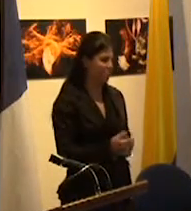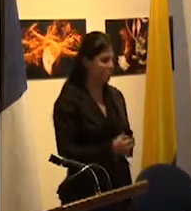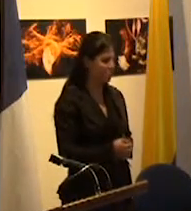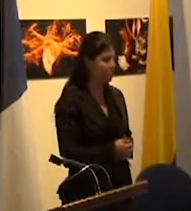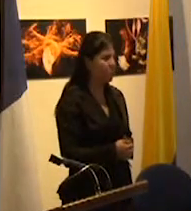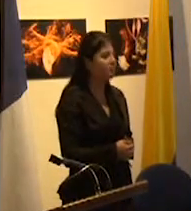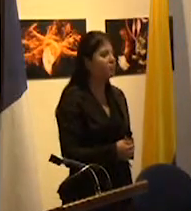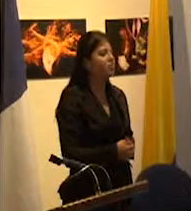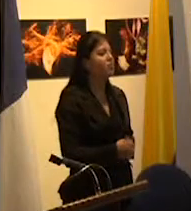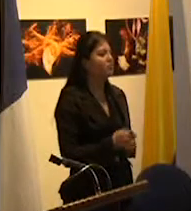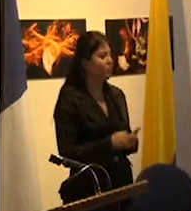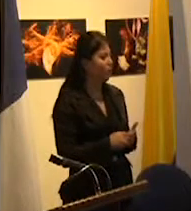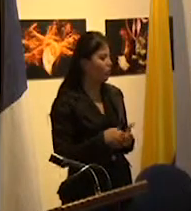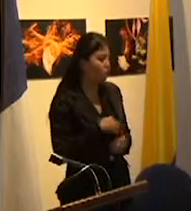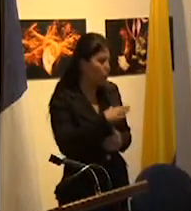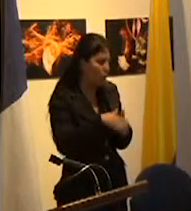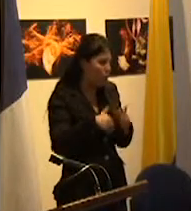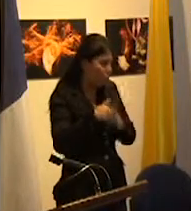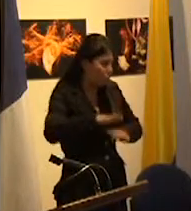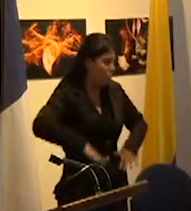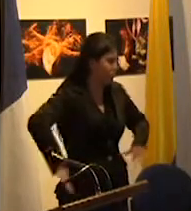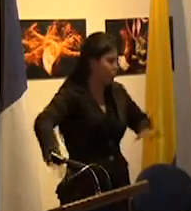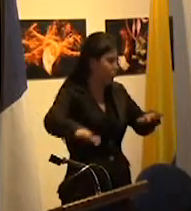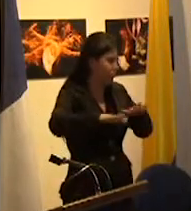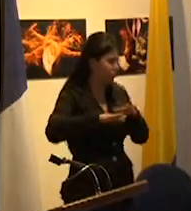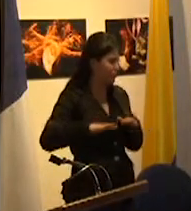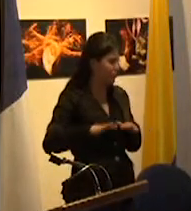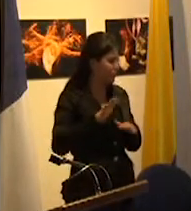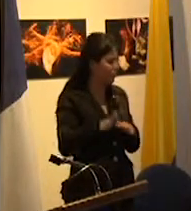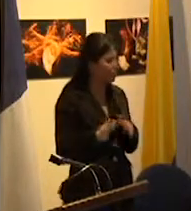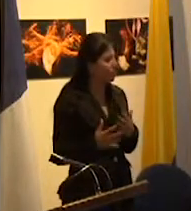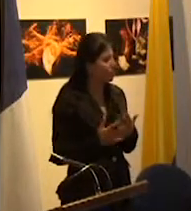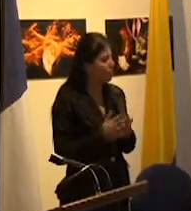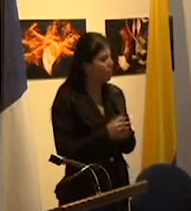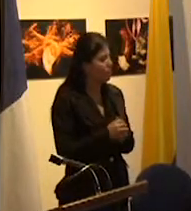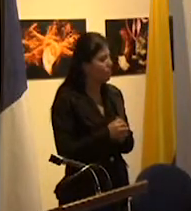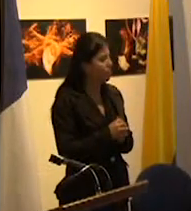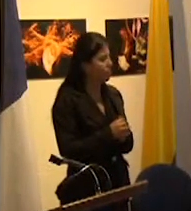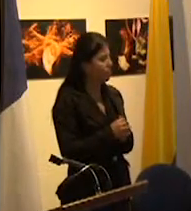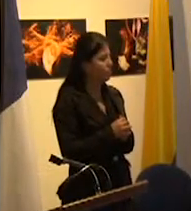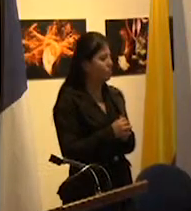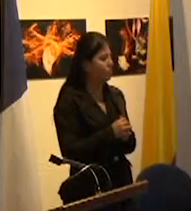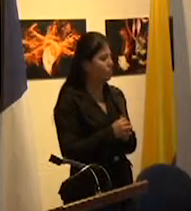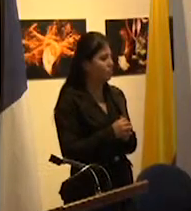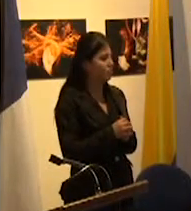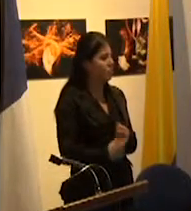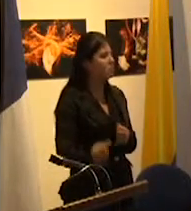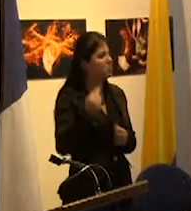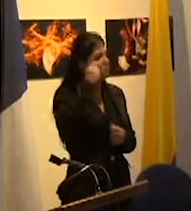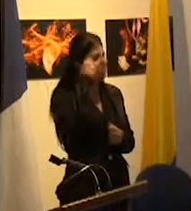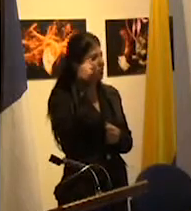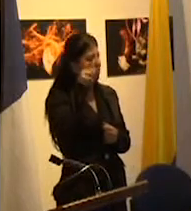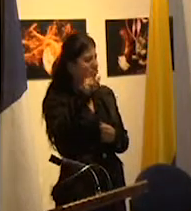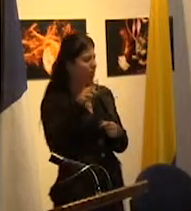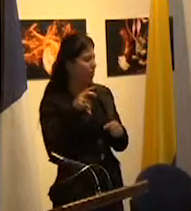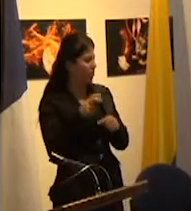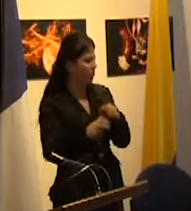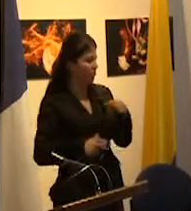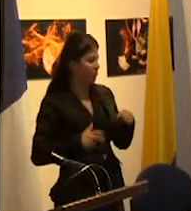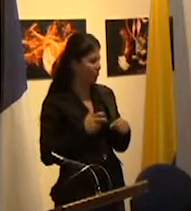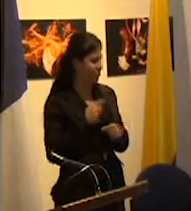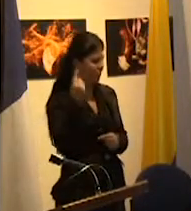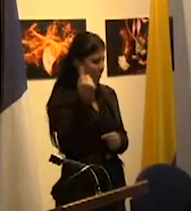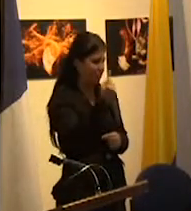se pasa en todos los ámbitos de la noción de calificación o sea las actitudes generales